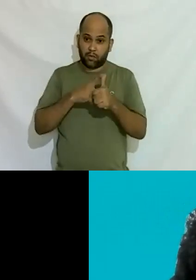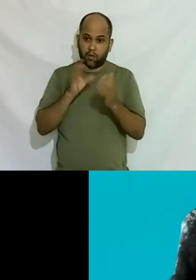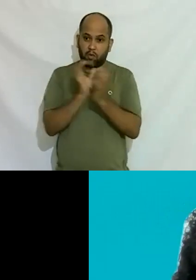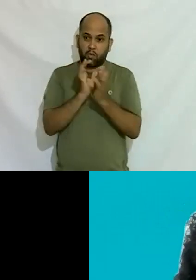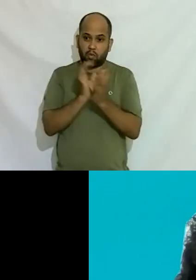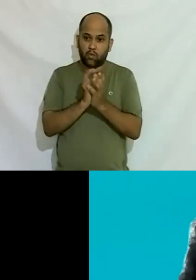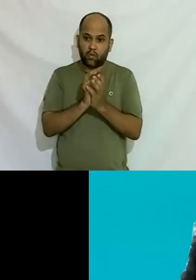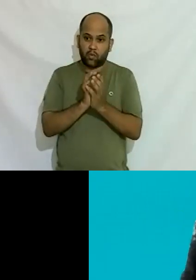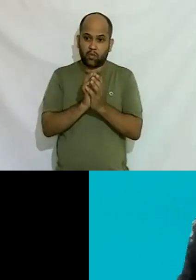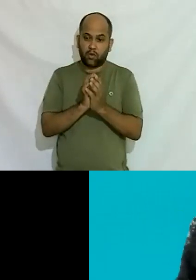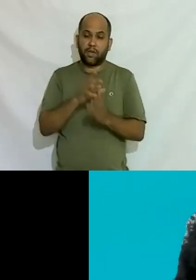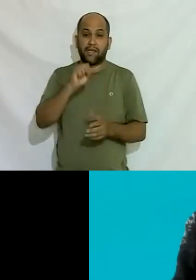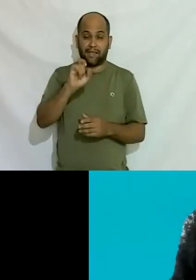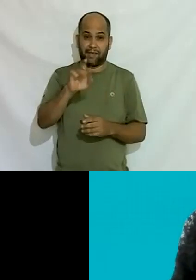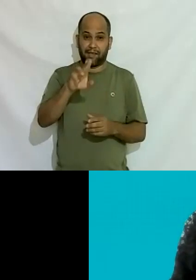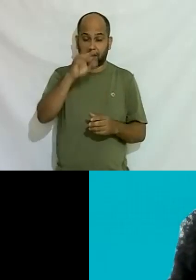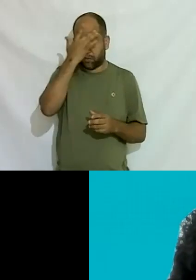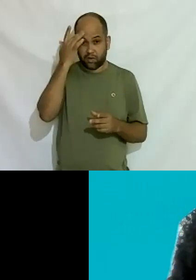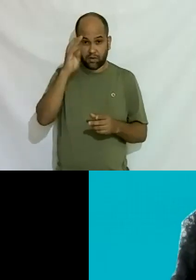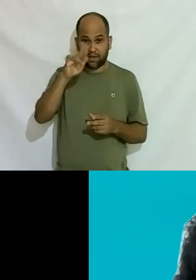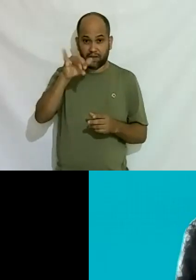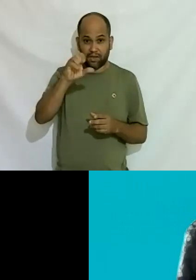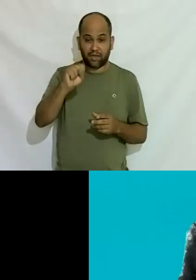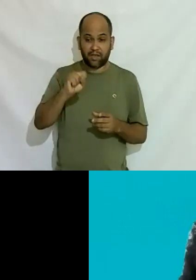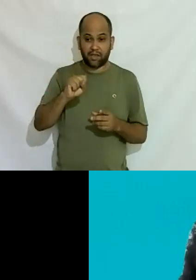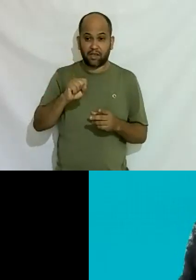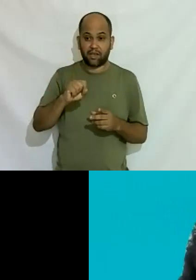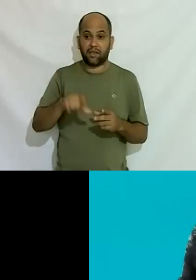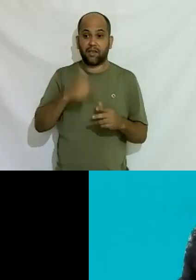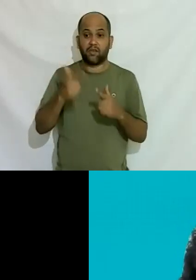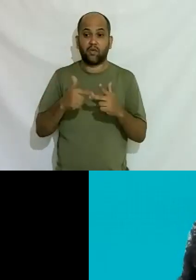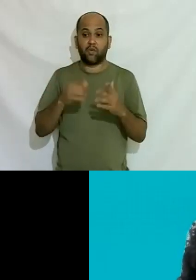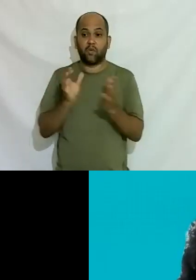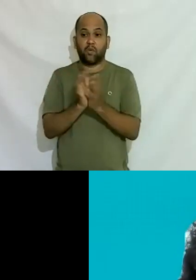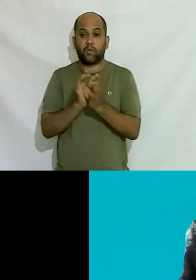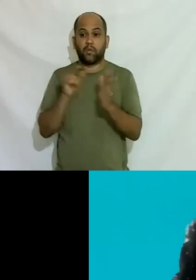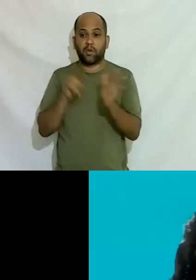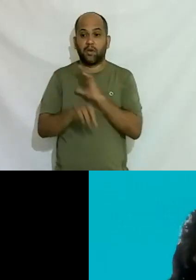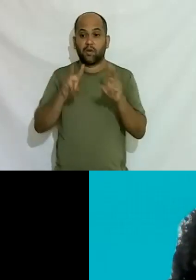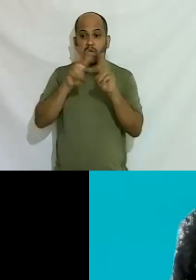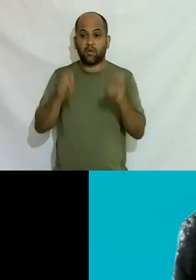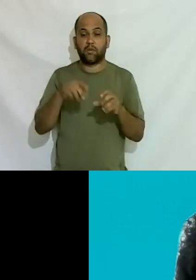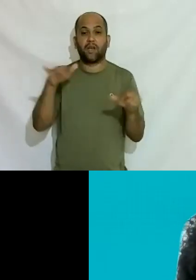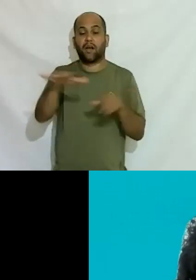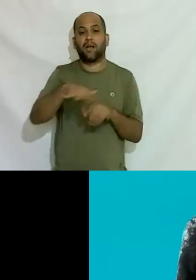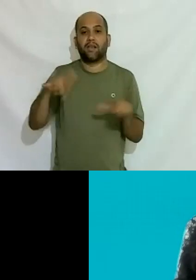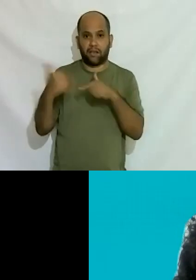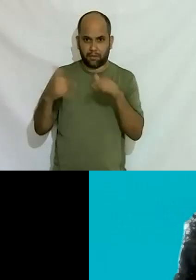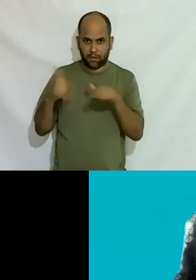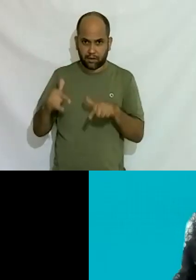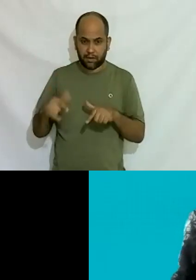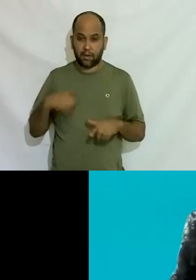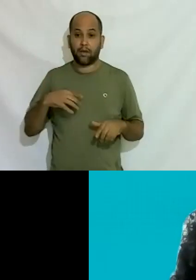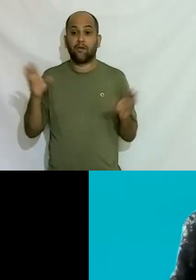é mais sobre ser uma pessoa trans diante dessa realidade e o segundo grupo de perguntas é sobre a questão do mercado de trabalho então vou